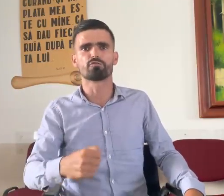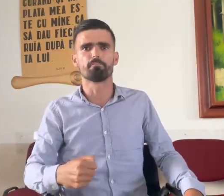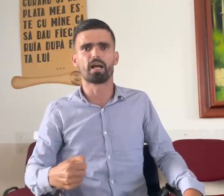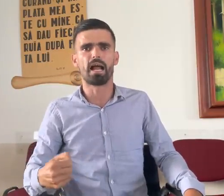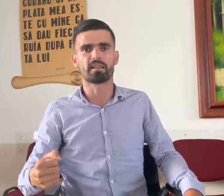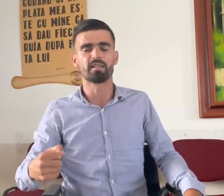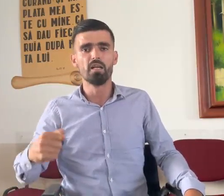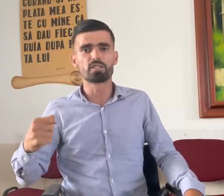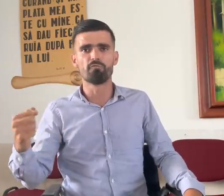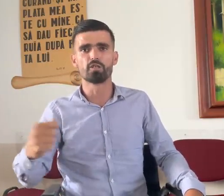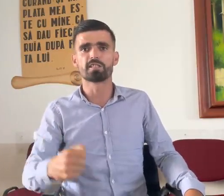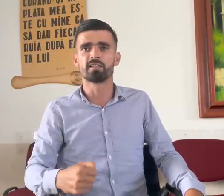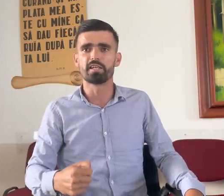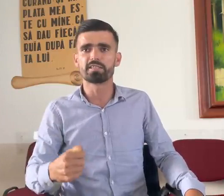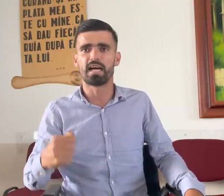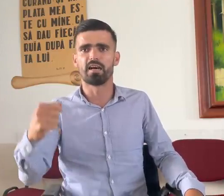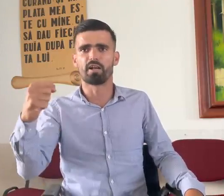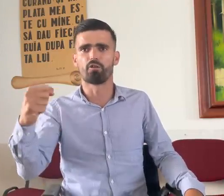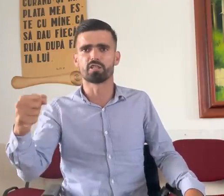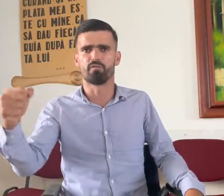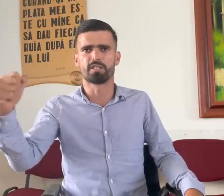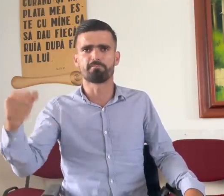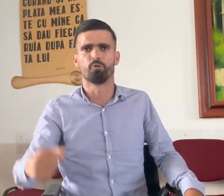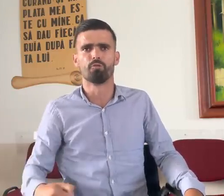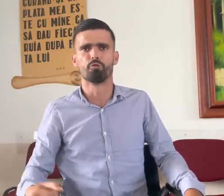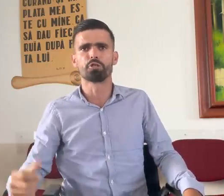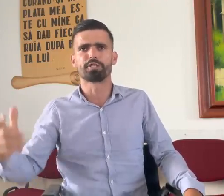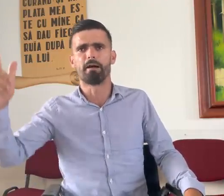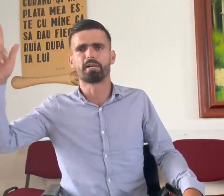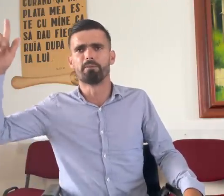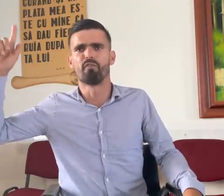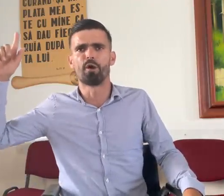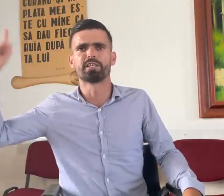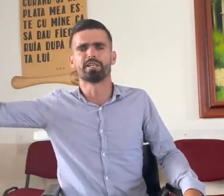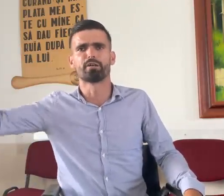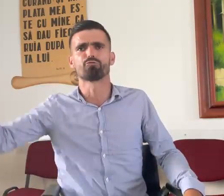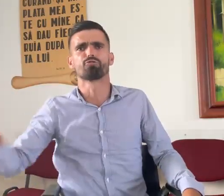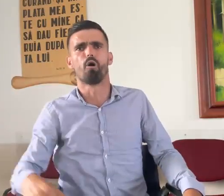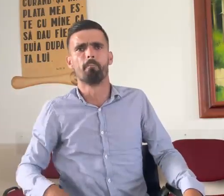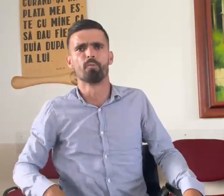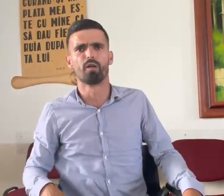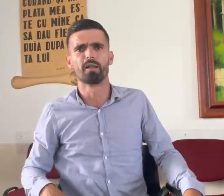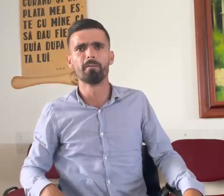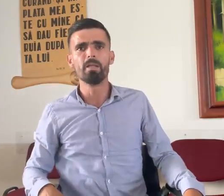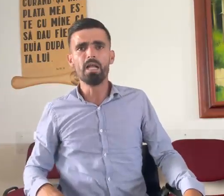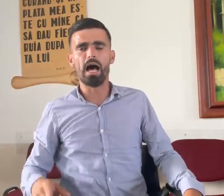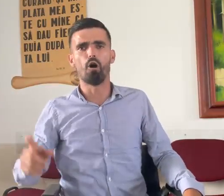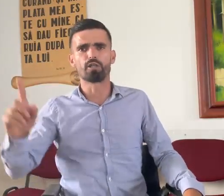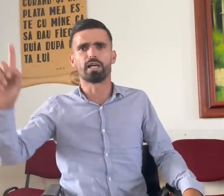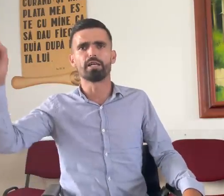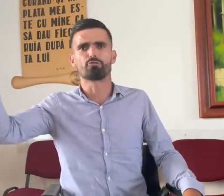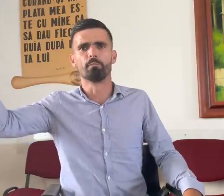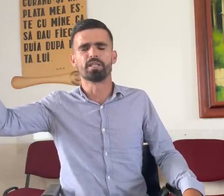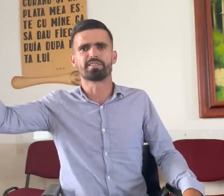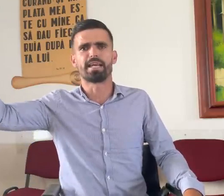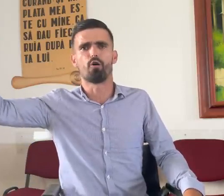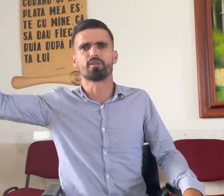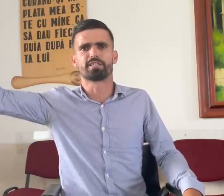supărat și am fost întristat, dar vreau să vă spun, nu știam că mă voi întâlni cu Domnul. A hotărât Dumnezeu o